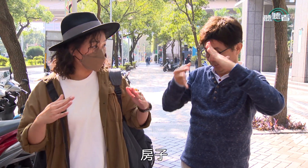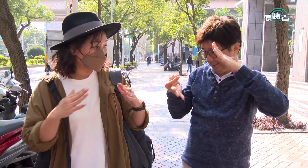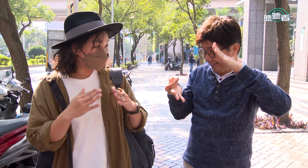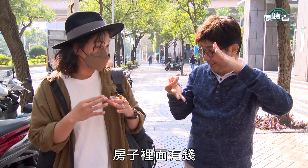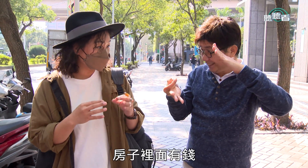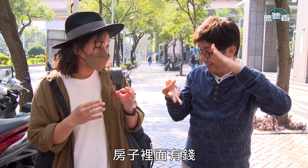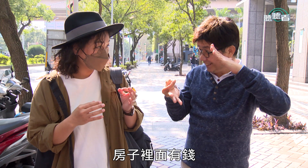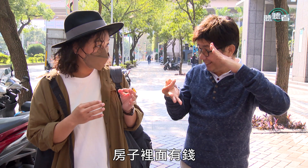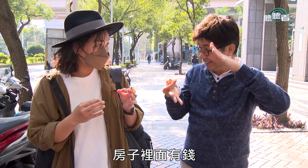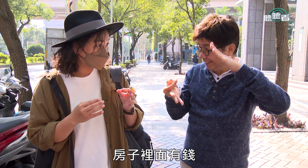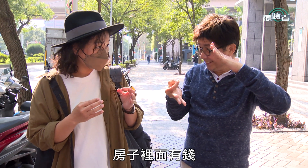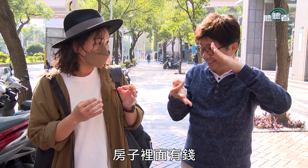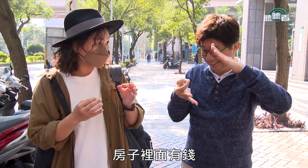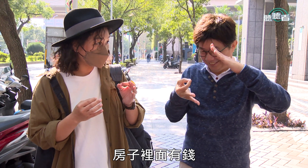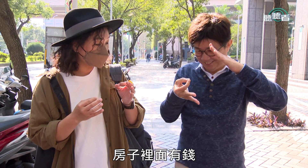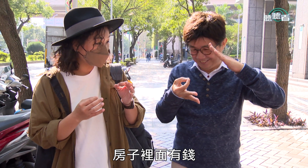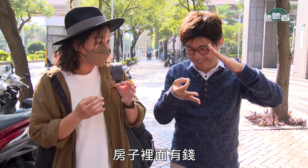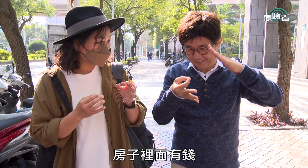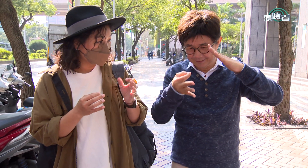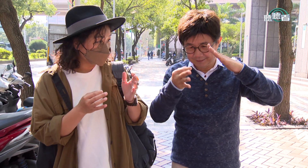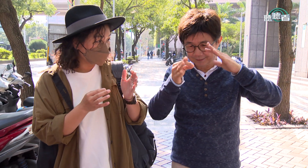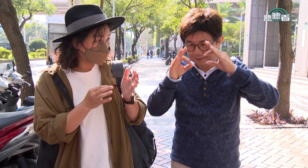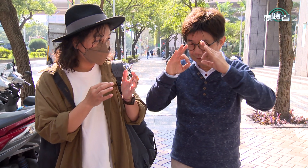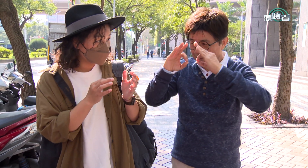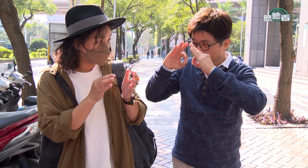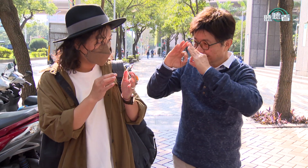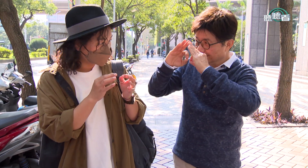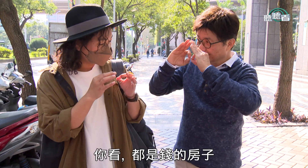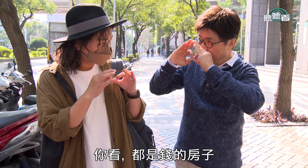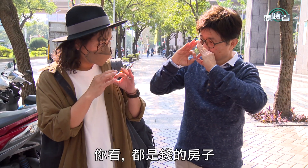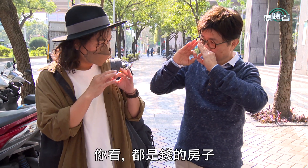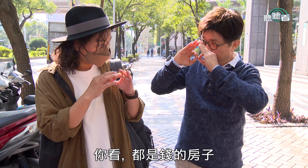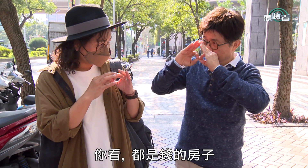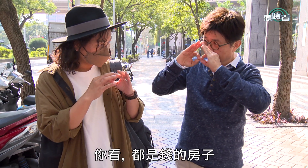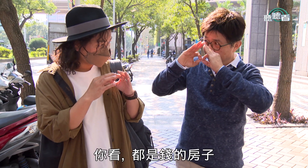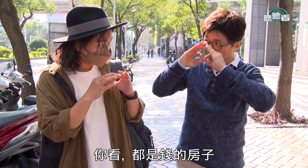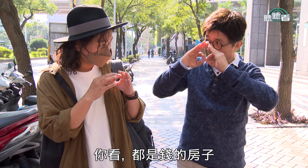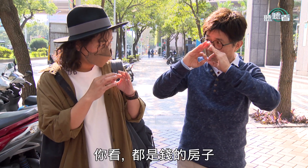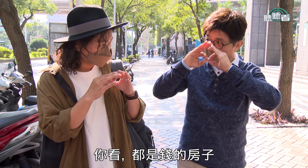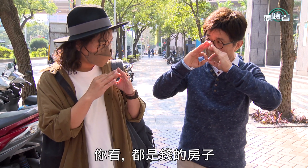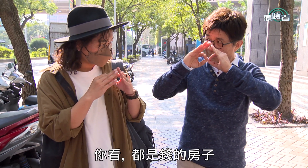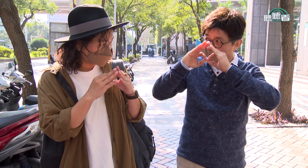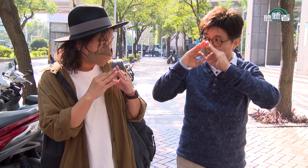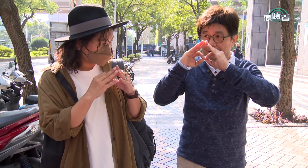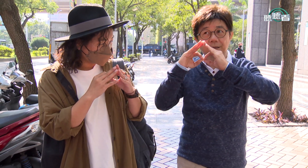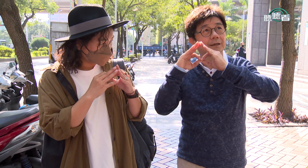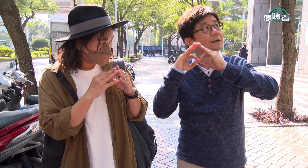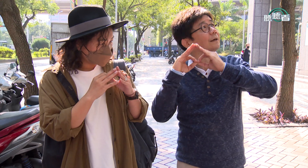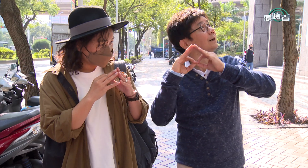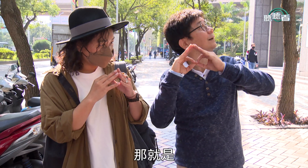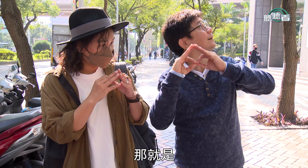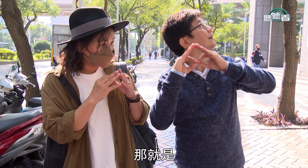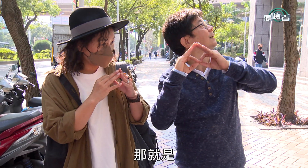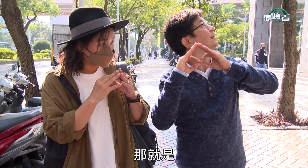房子子里面有钱啊你看都是钱的房子这个是什么那就是